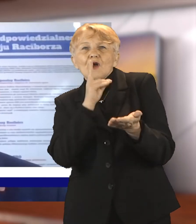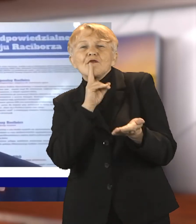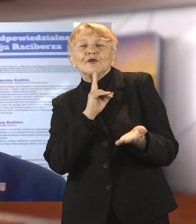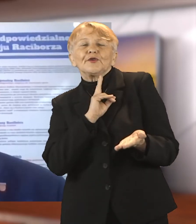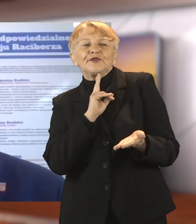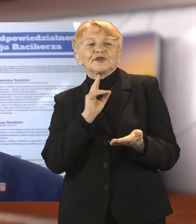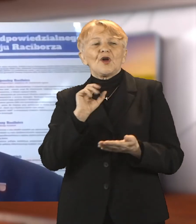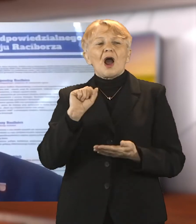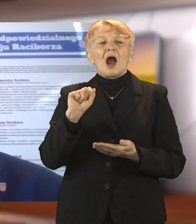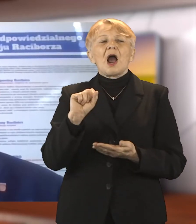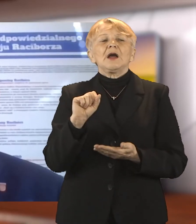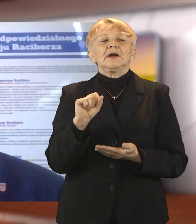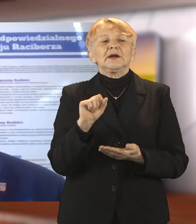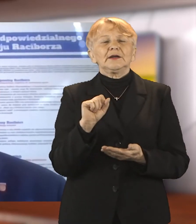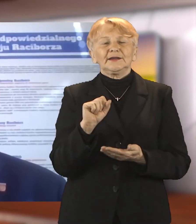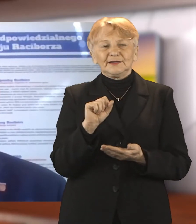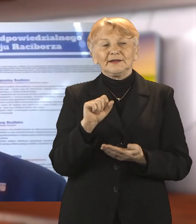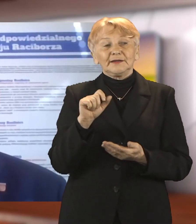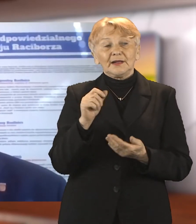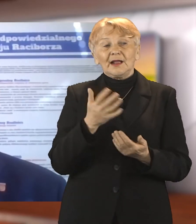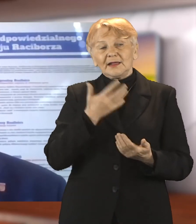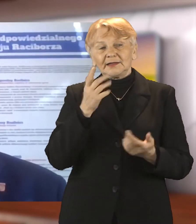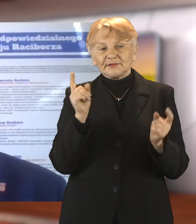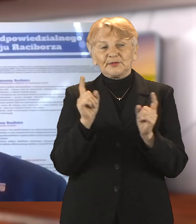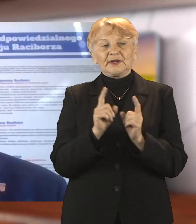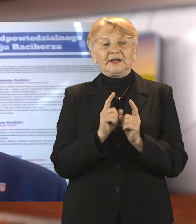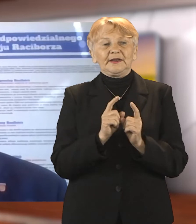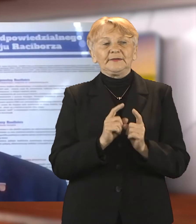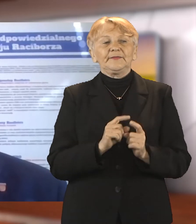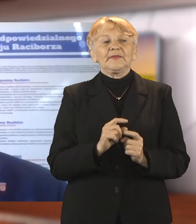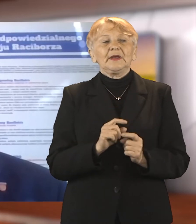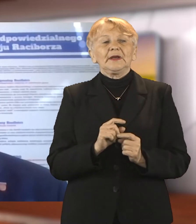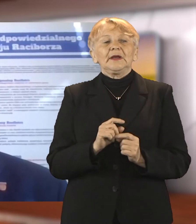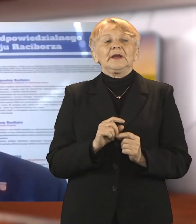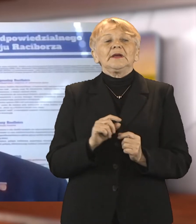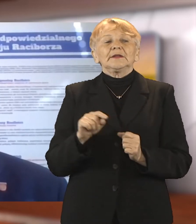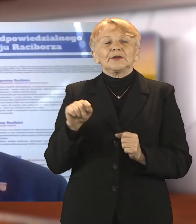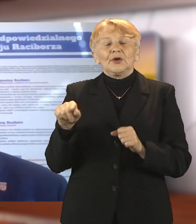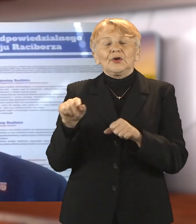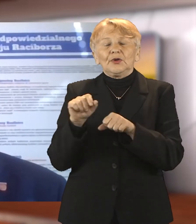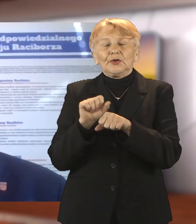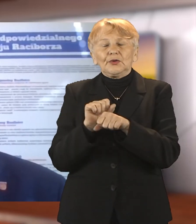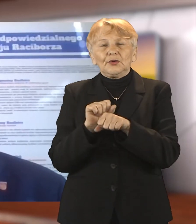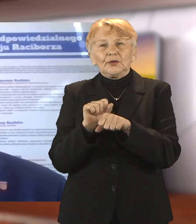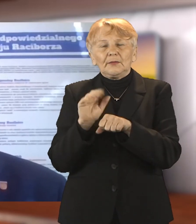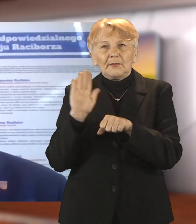społecznych promuje tolerancję, a tym samym walczy z dyskryminacją. Drodzy Państwo,